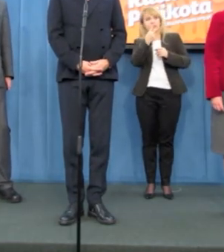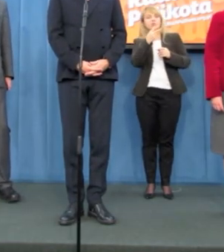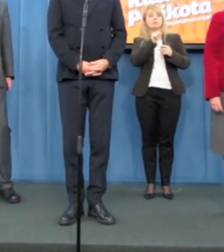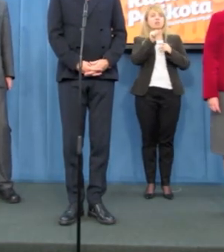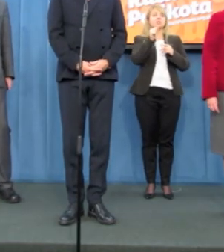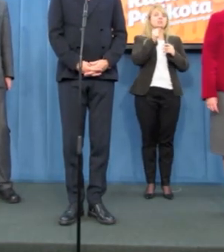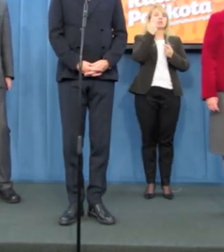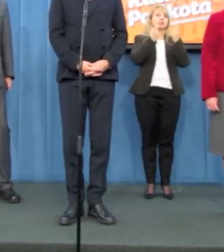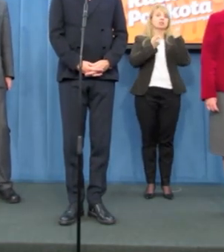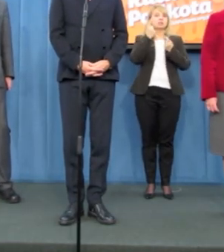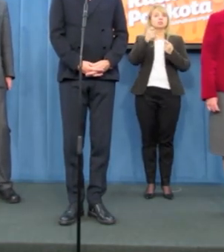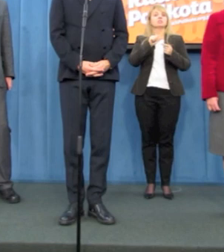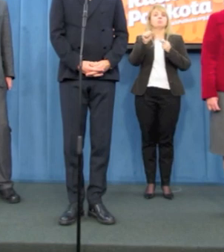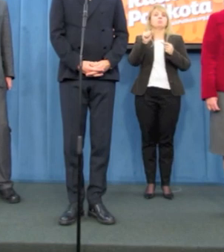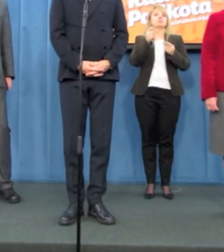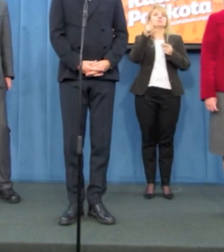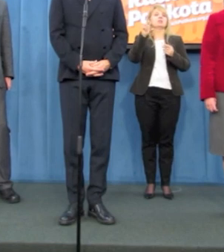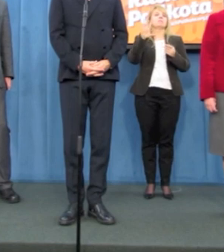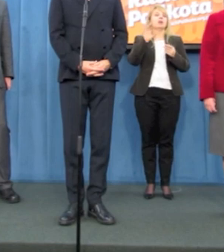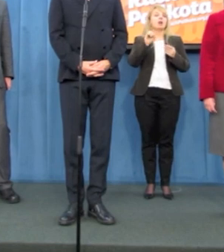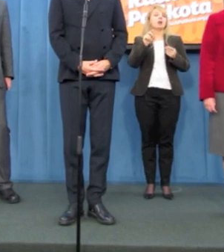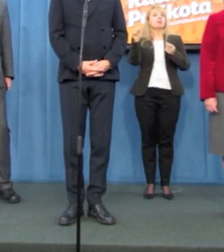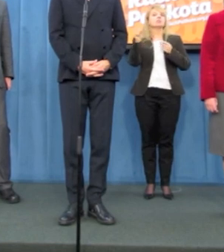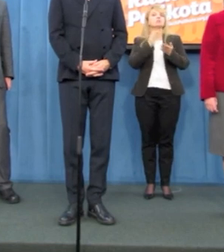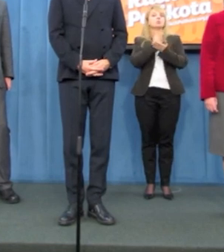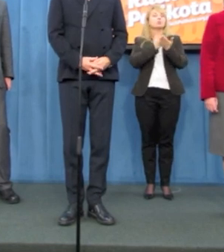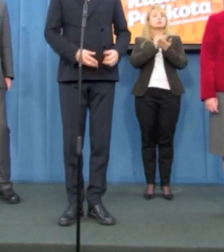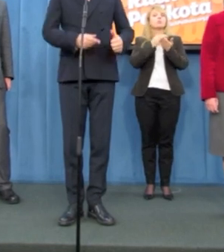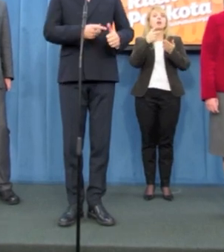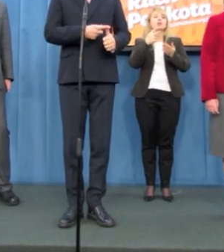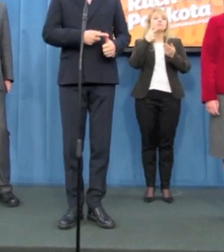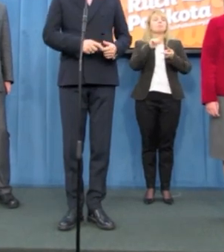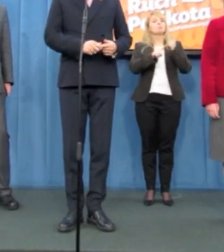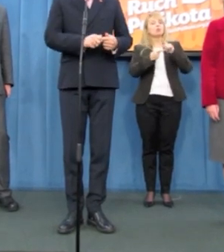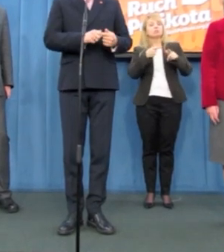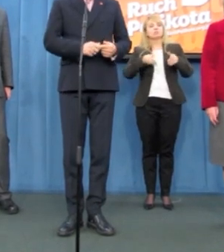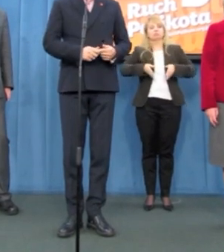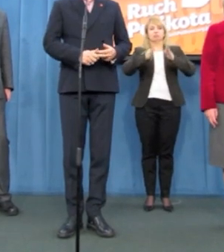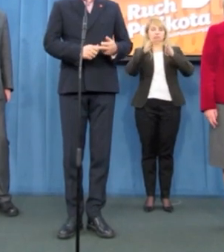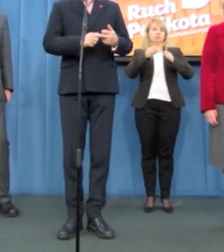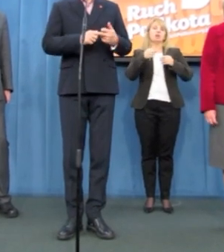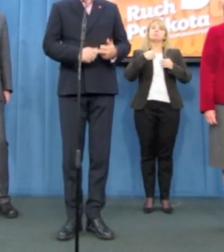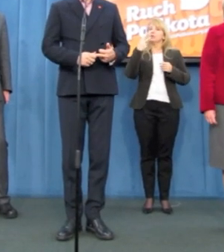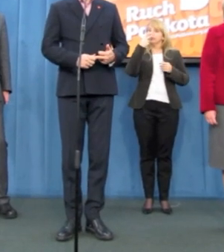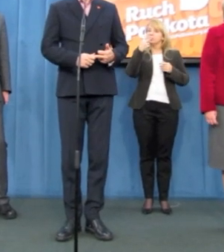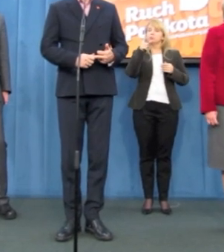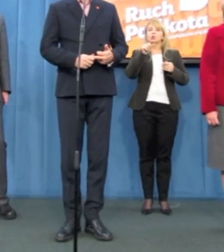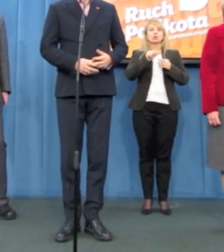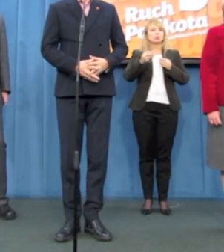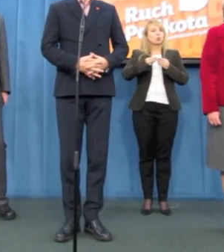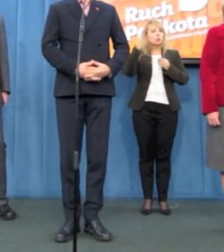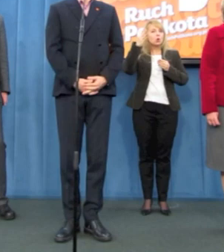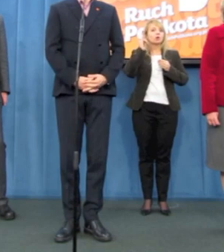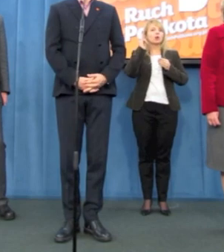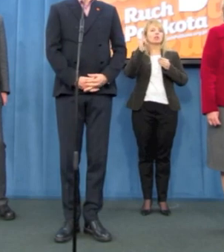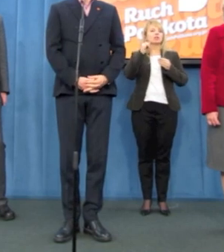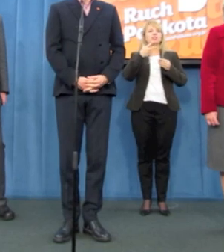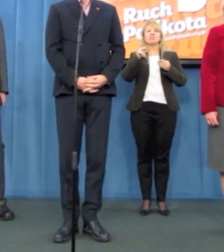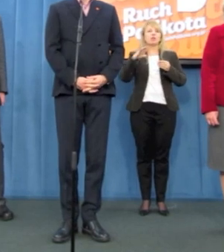z pewnej rekomendacji politycznej niż jakiejkolwiek innej. A więc droga niewydajna i upolityczniona.